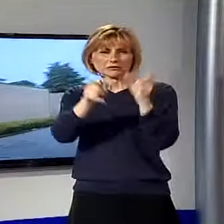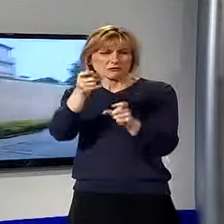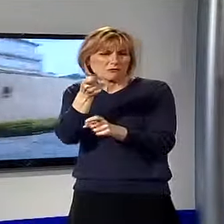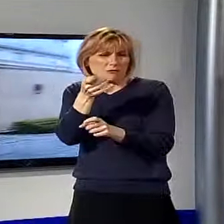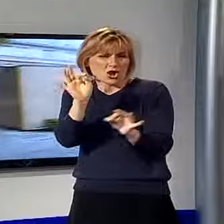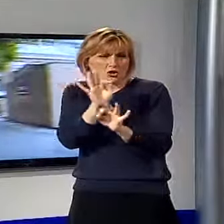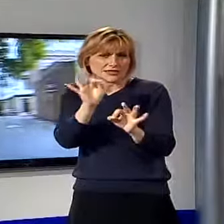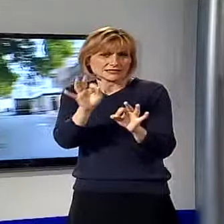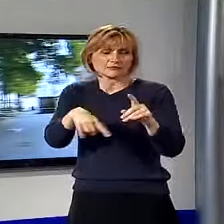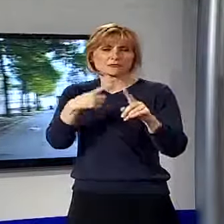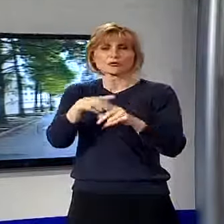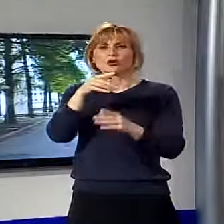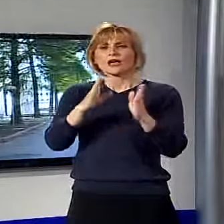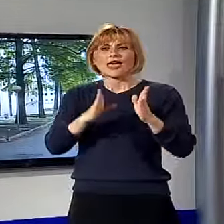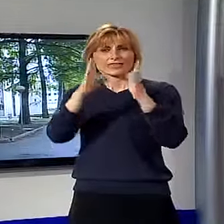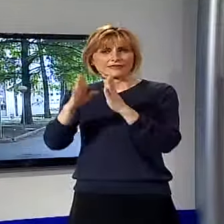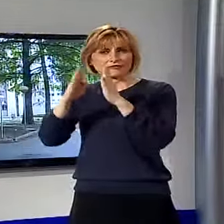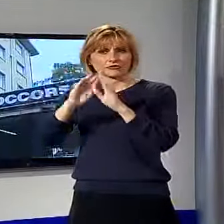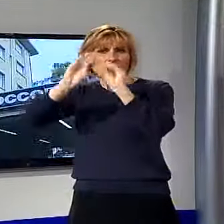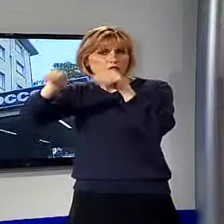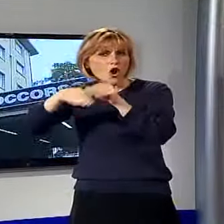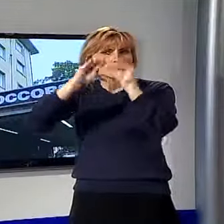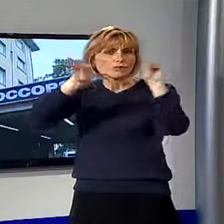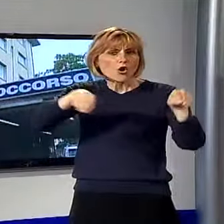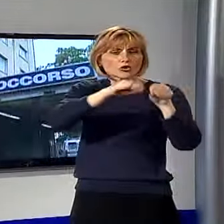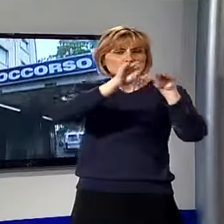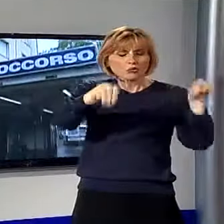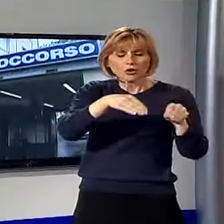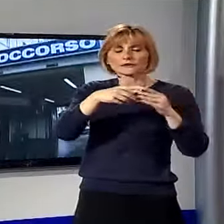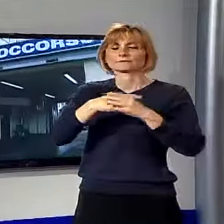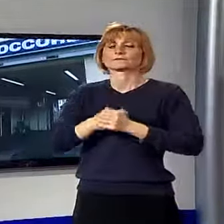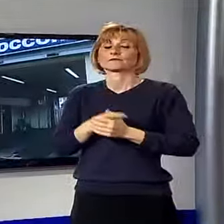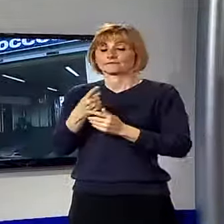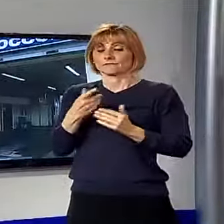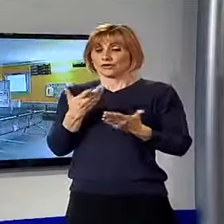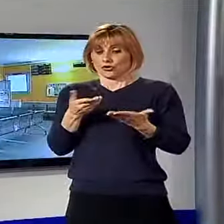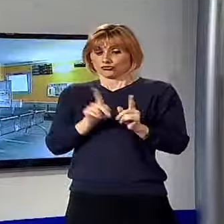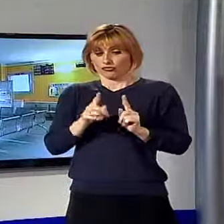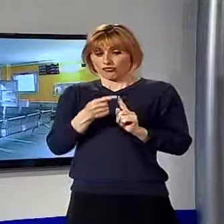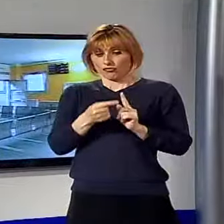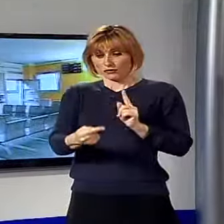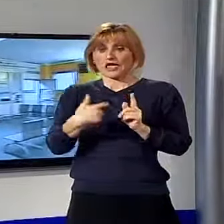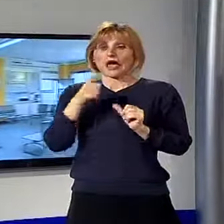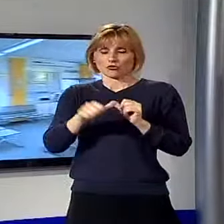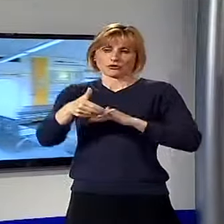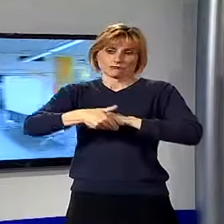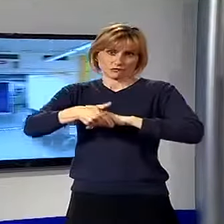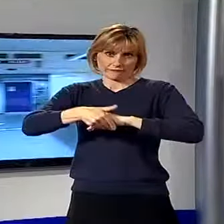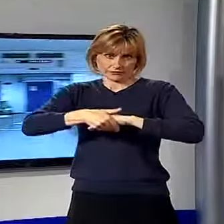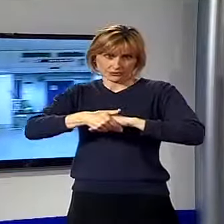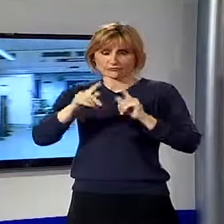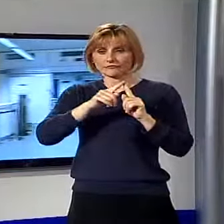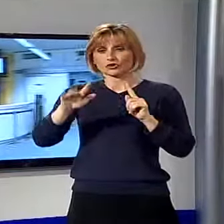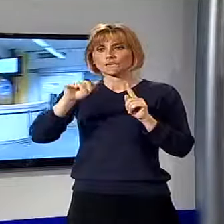solito e molti edifici sono ormai vuoti. Per il complesso questi sono ancora giorni di transizione. Ad esempio fino a